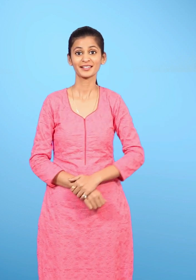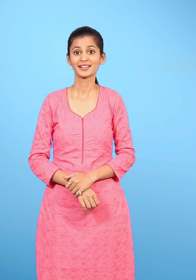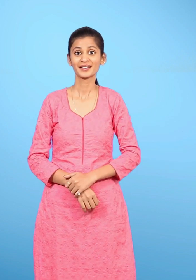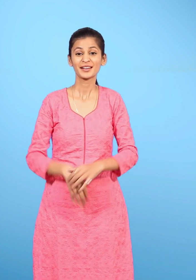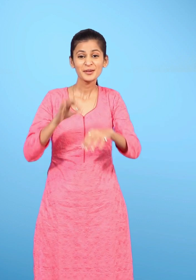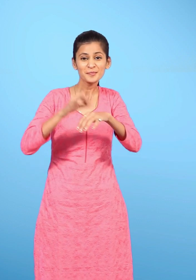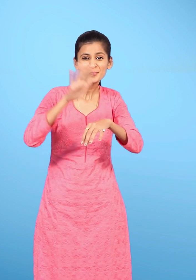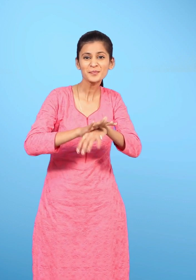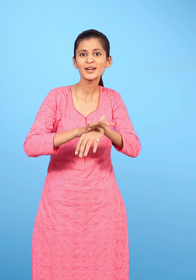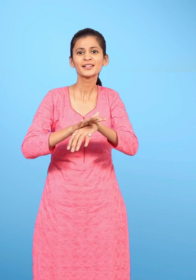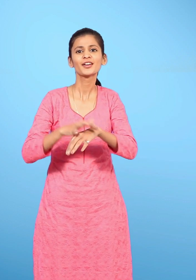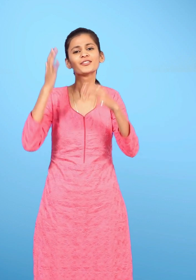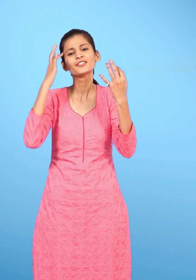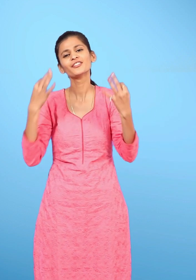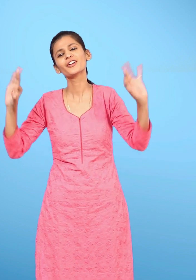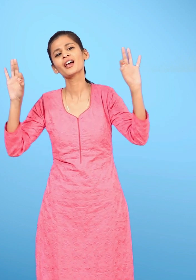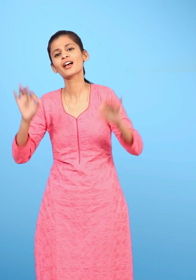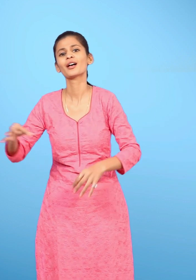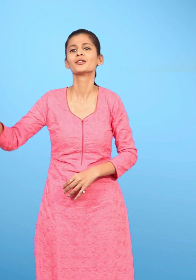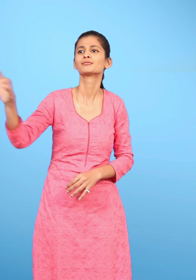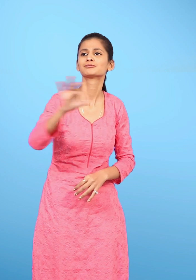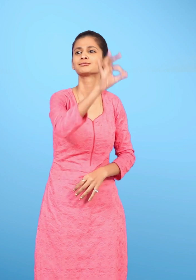कैसे मच्छर टहल रहे हैं